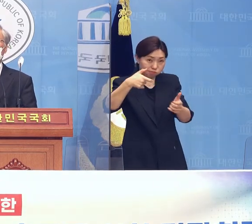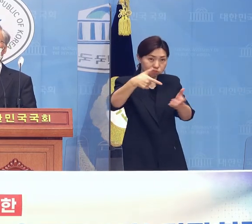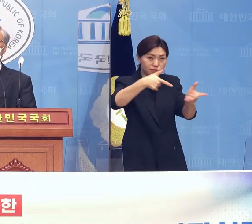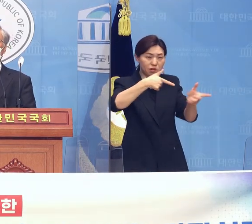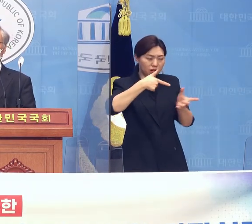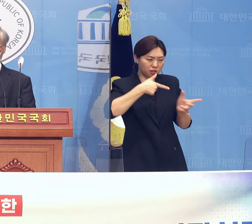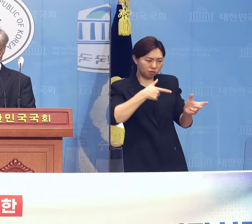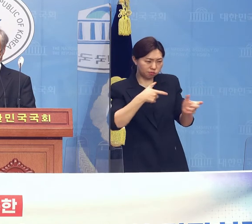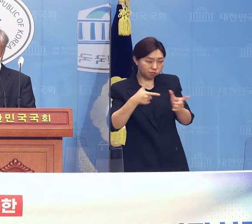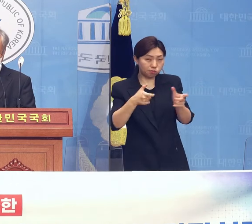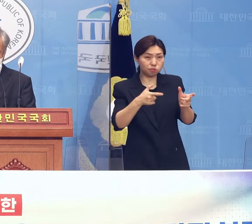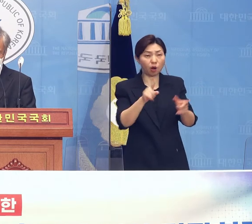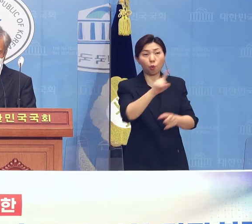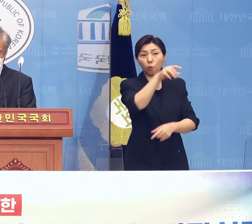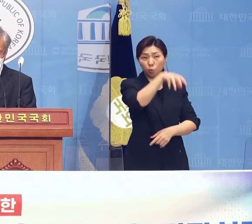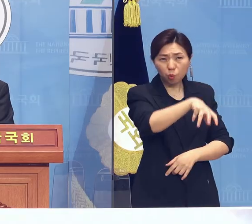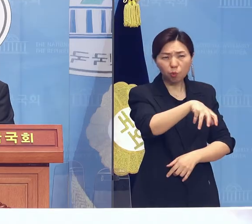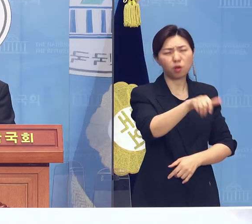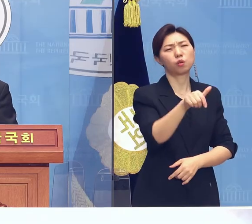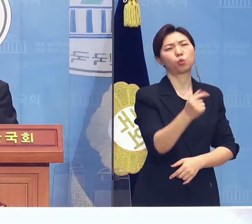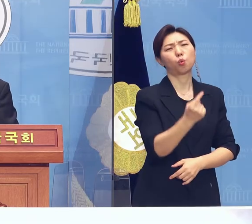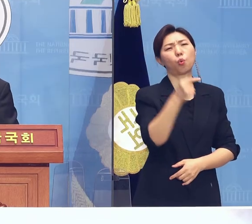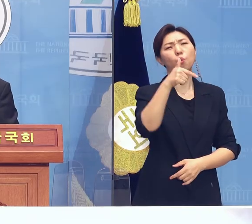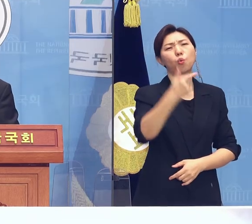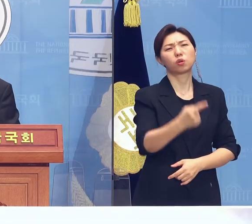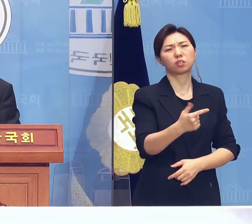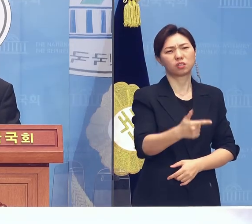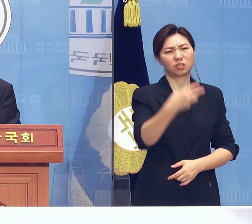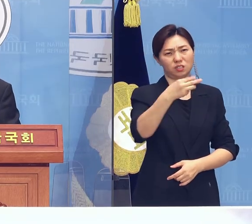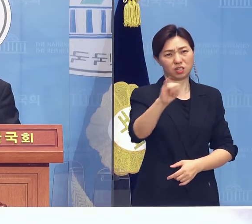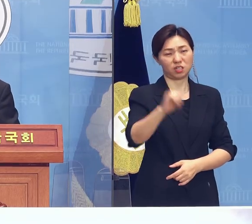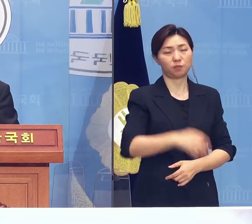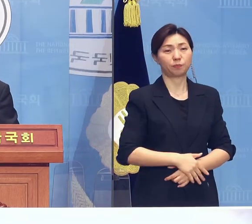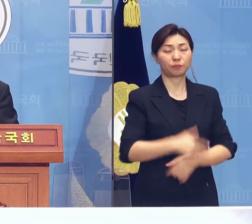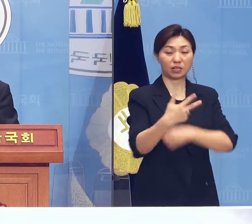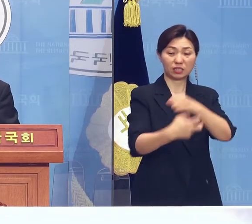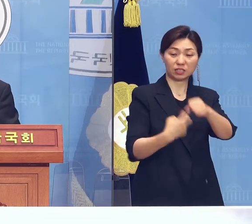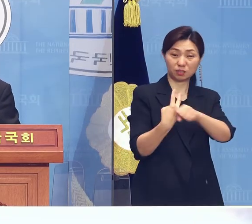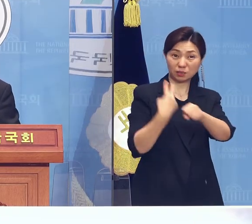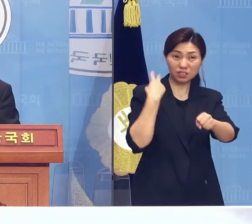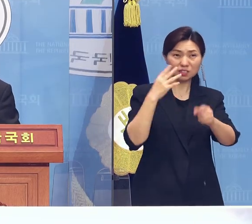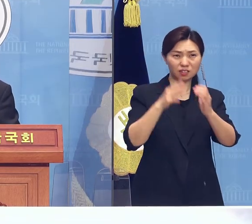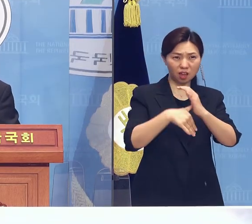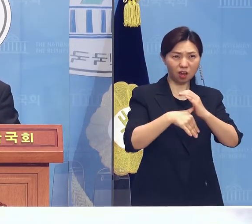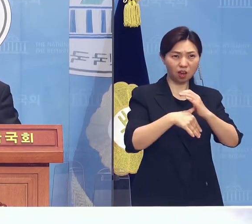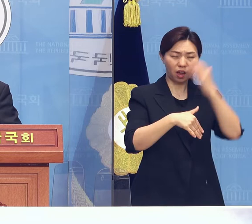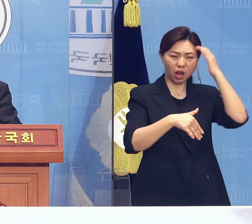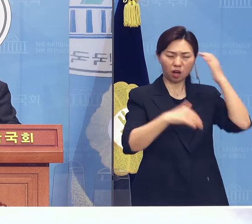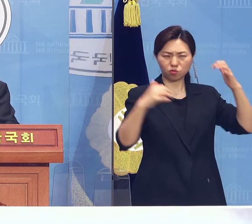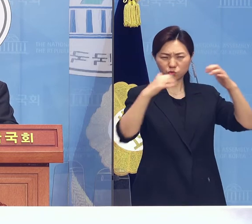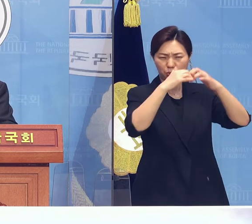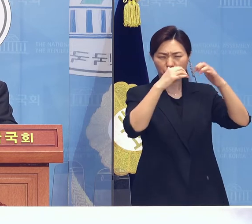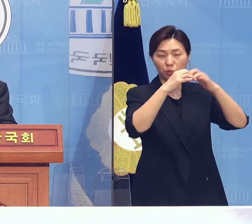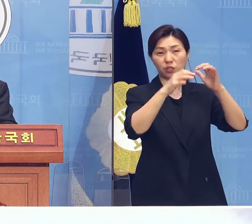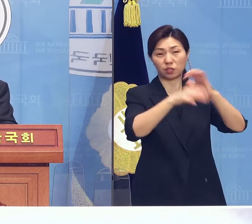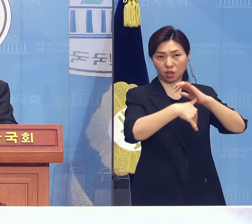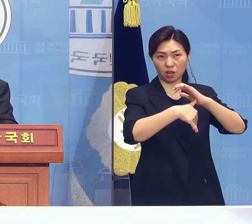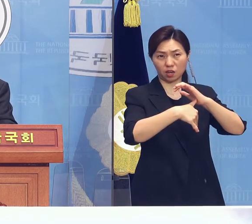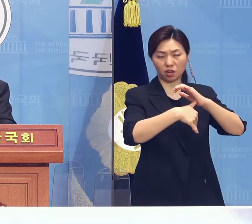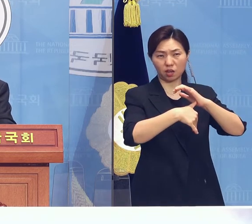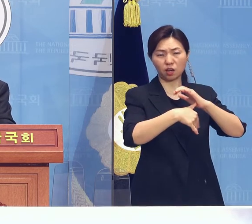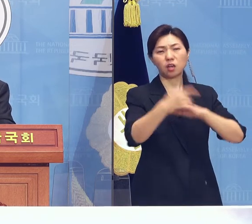노블리입니다. 72년 전 6.25 전쟁 초기이던 50년